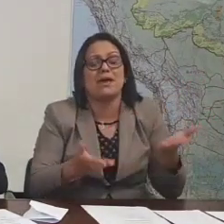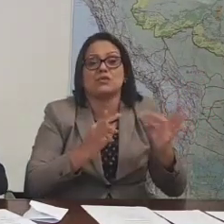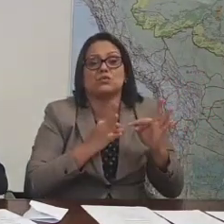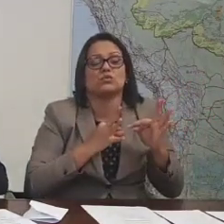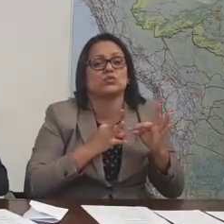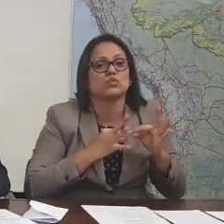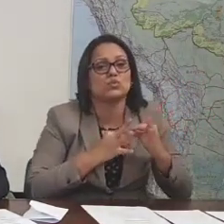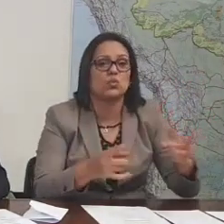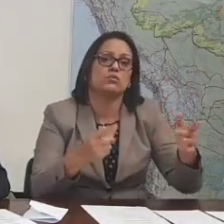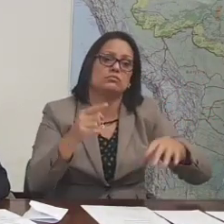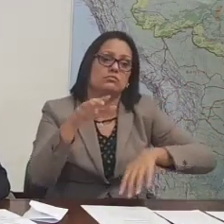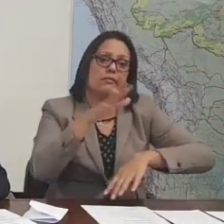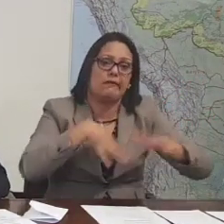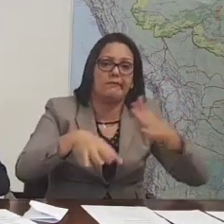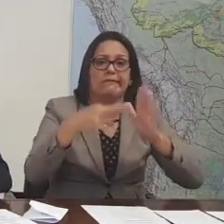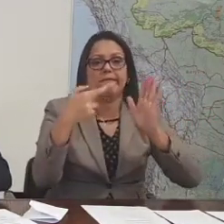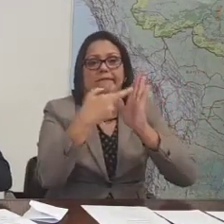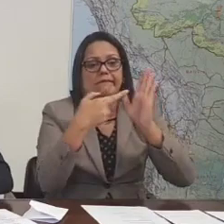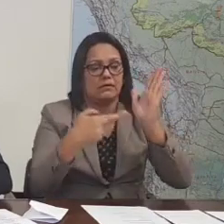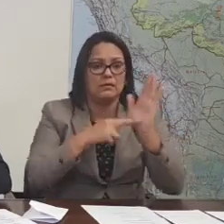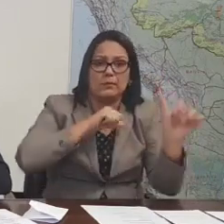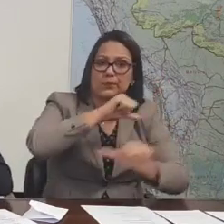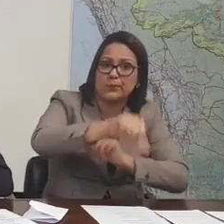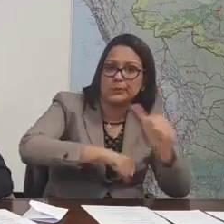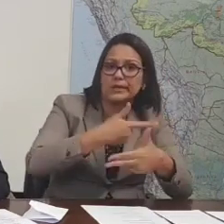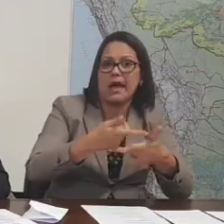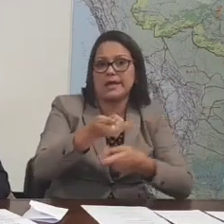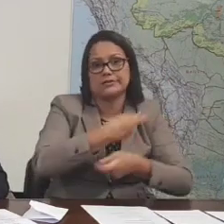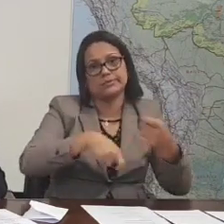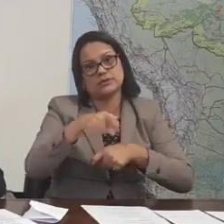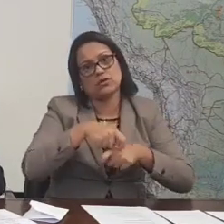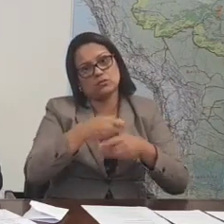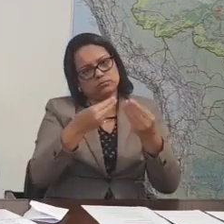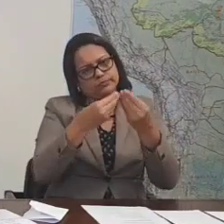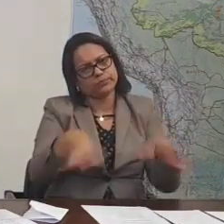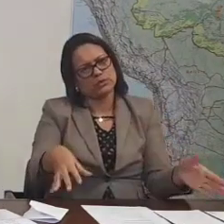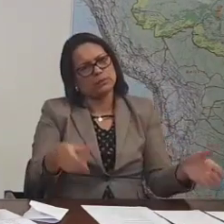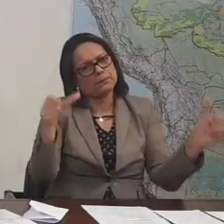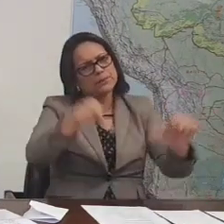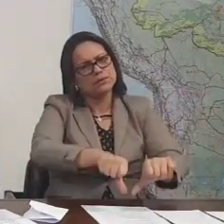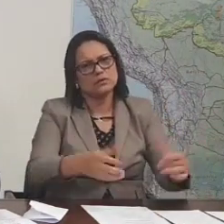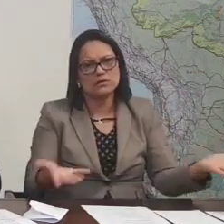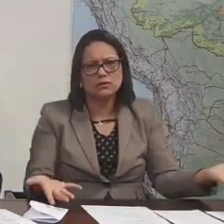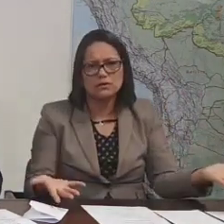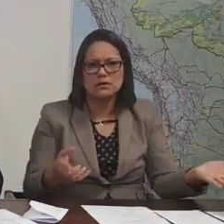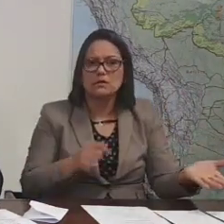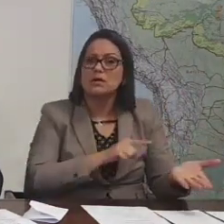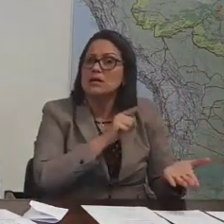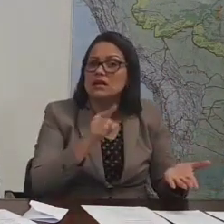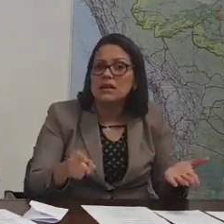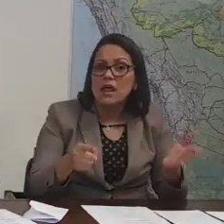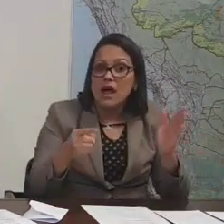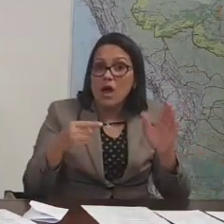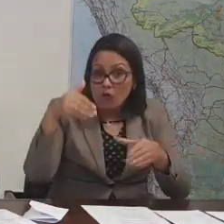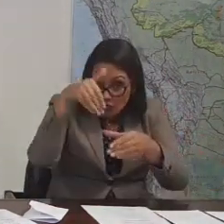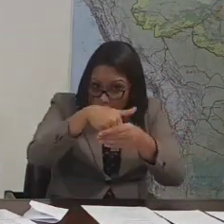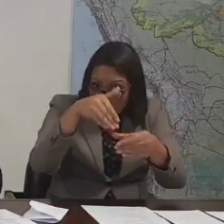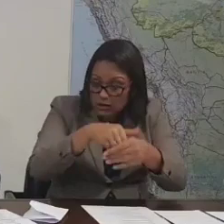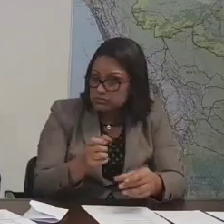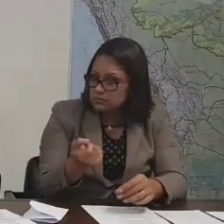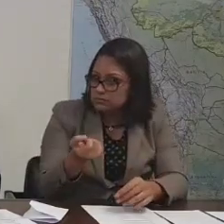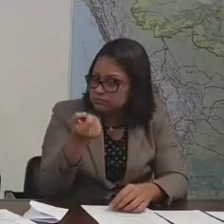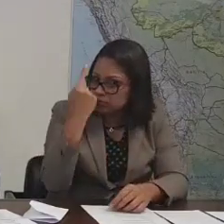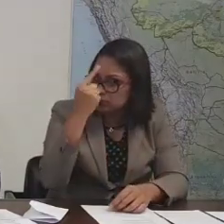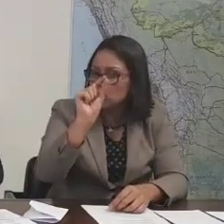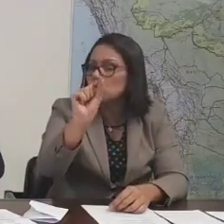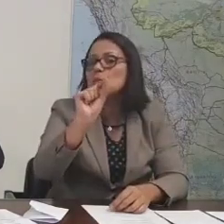reforma administrativa. Seria pior para nós. e a votação lá é mais coisa mais esquisita ainda. O que